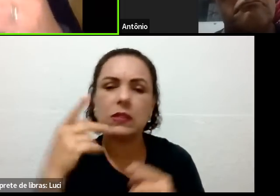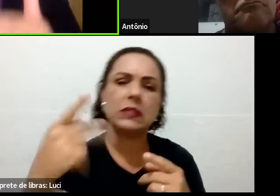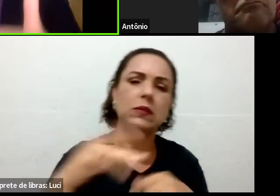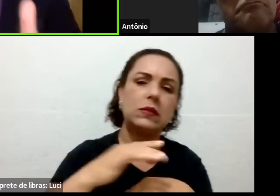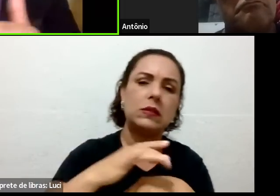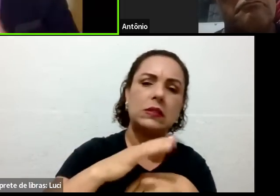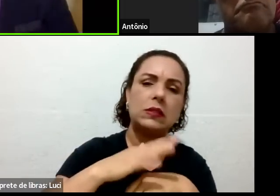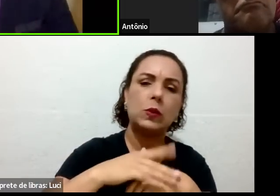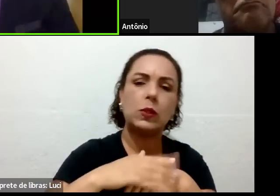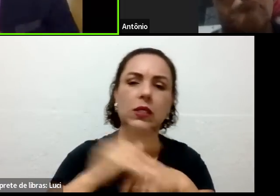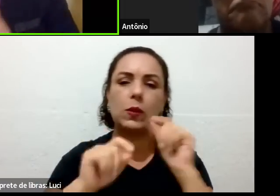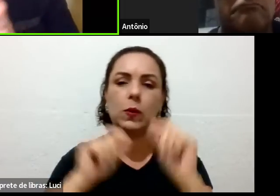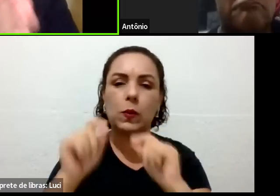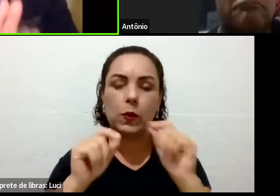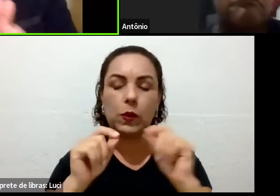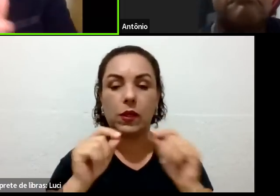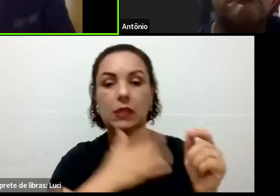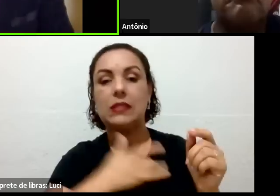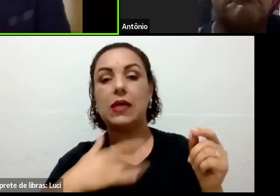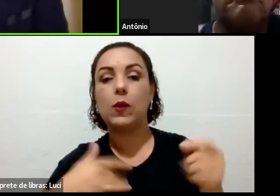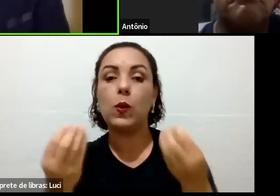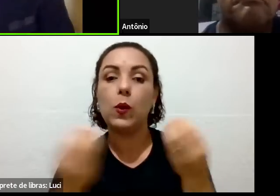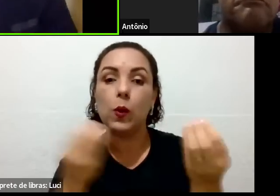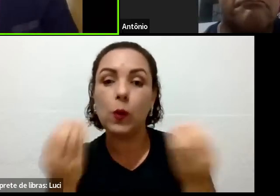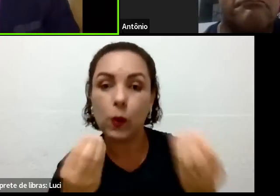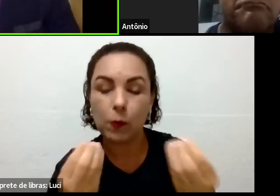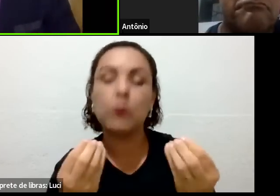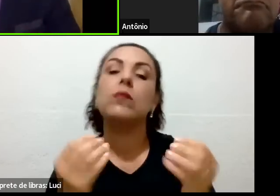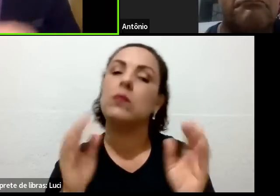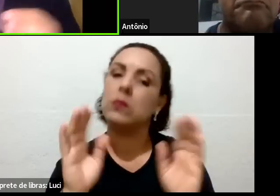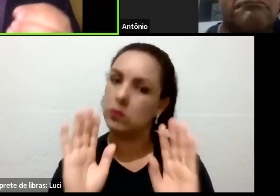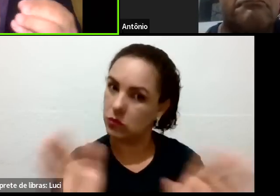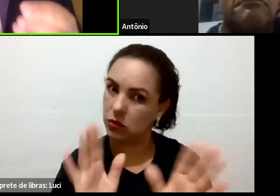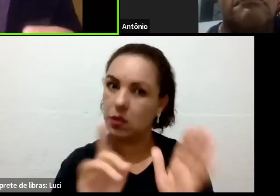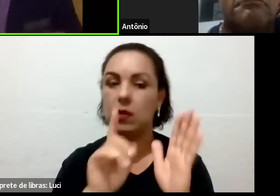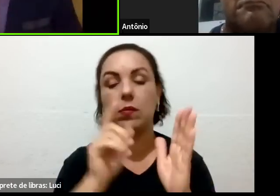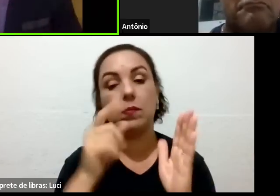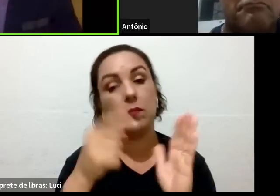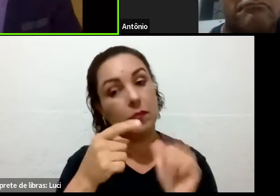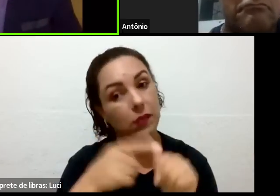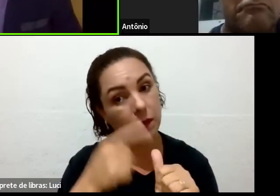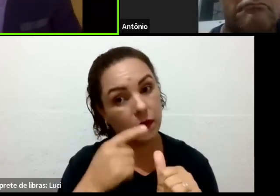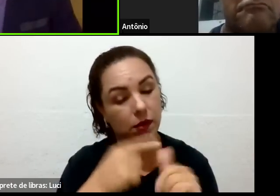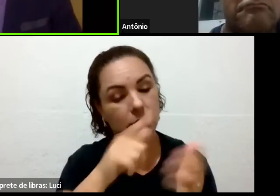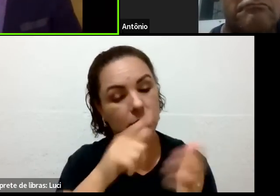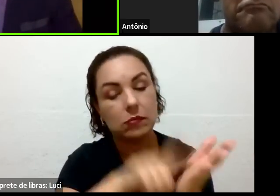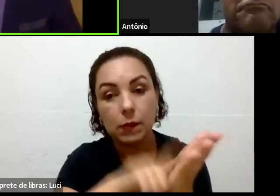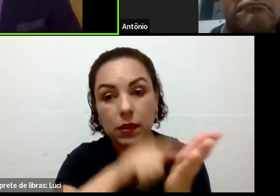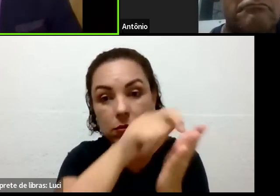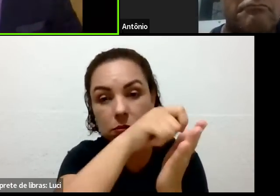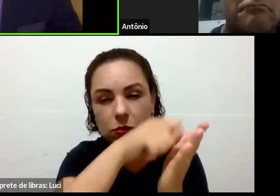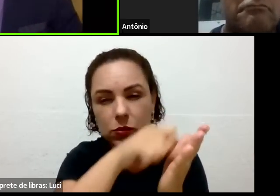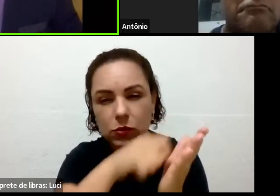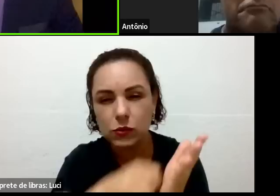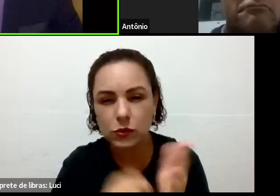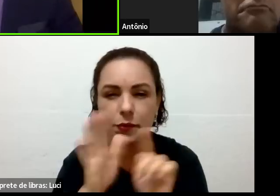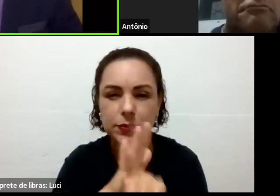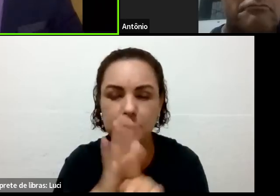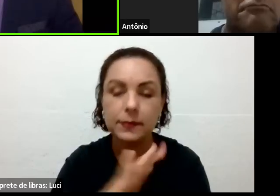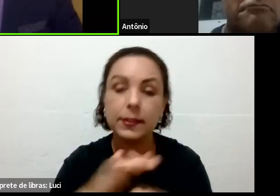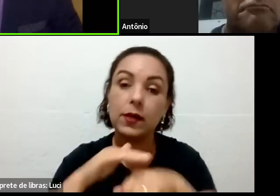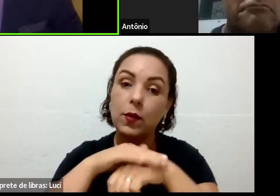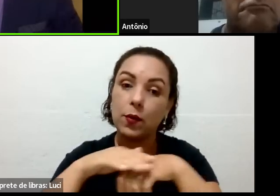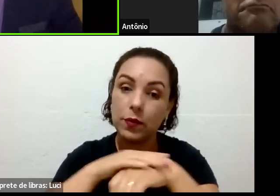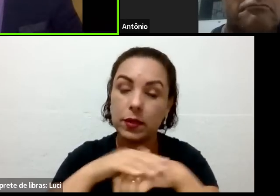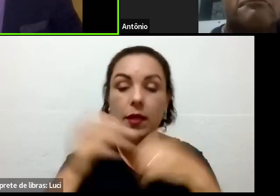para ele passar para o senhor o projeto da forma correta, então, o certo é procurar a pessoa que está convidando o